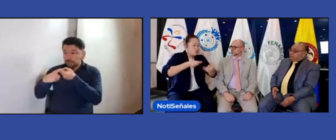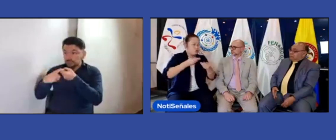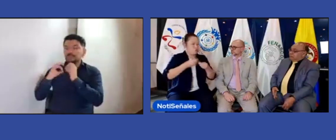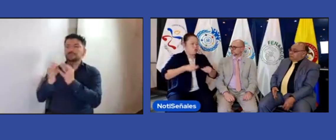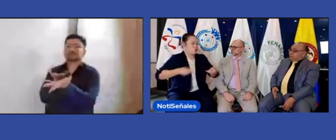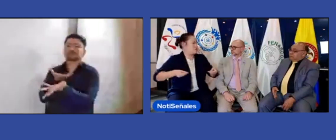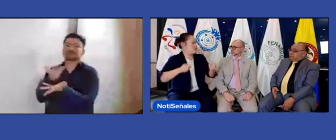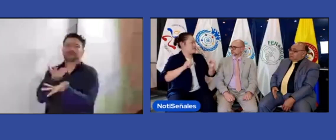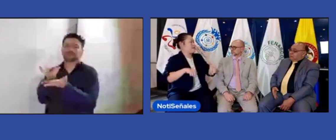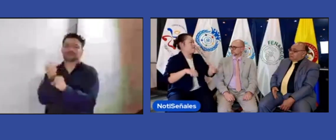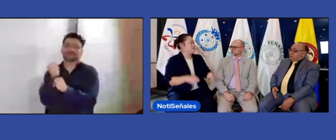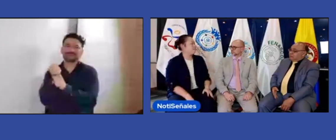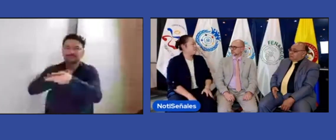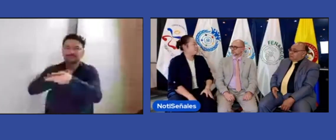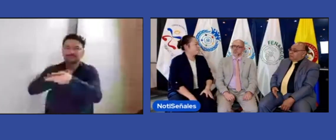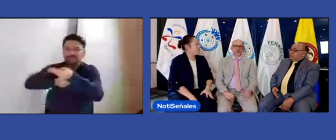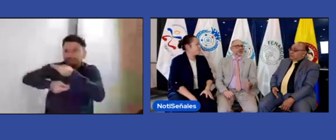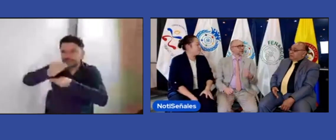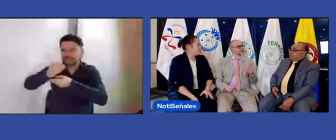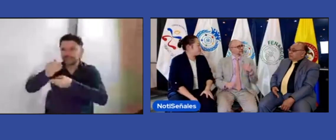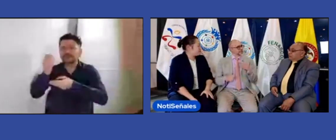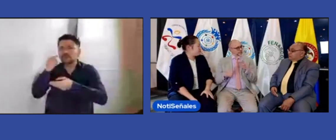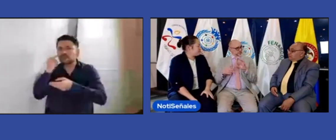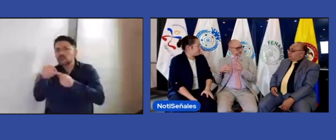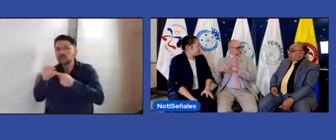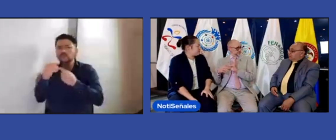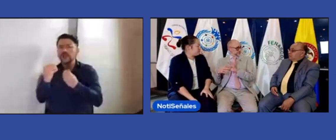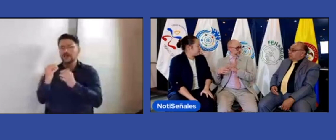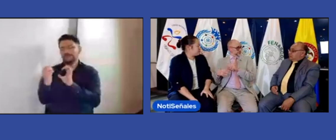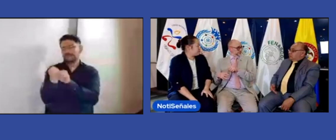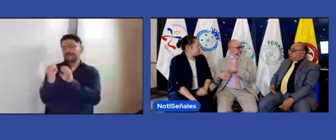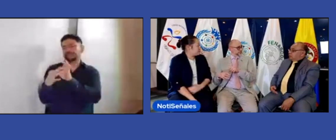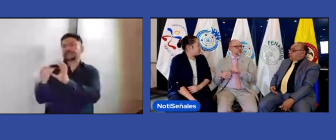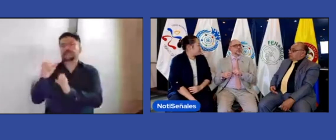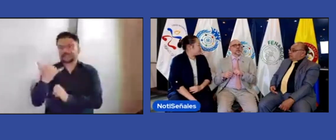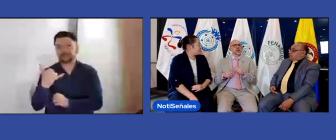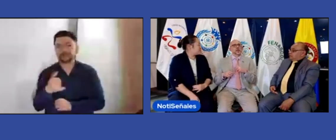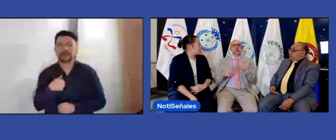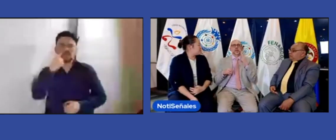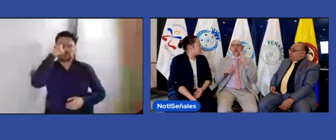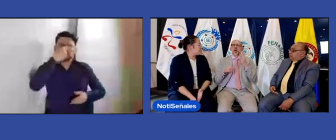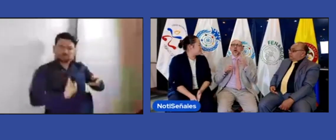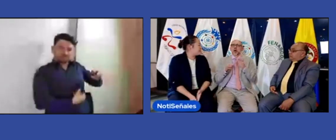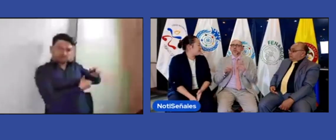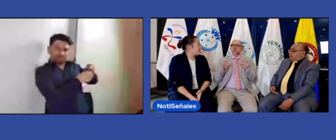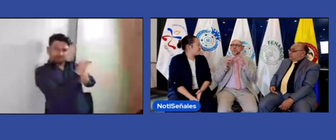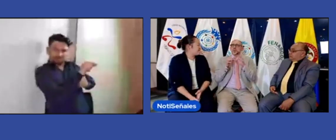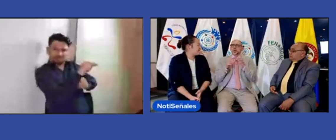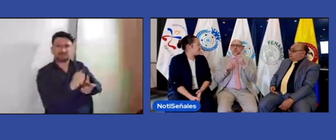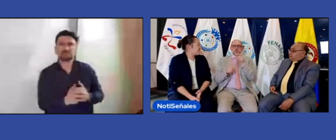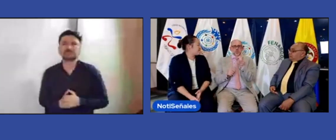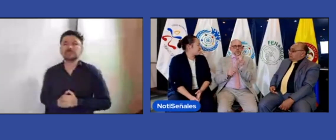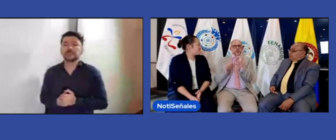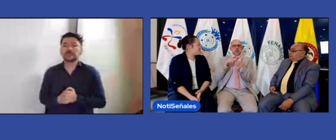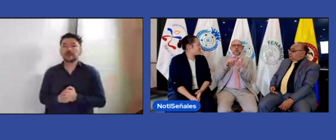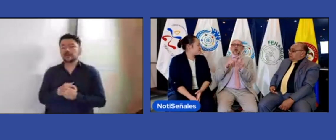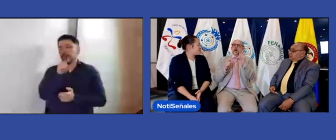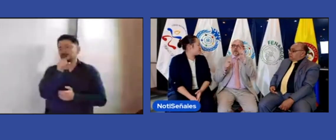fortalecer ese movimiento asociativo, que cada vez haya más asociaciones de jóvenes junto con nosotros